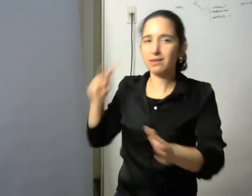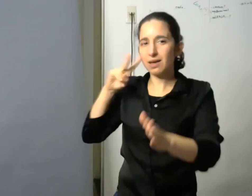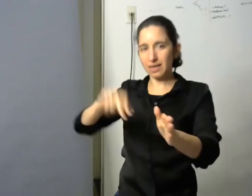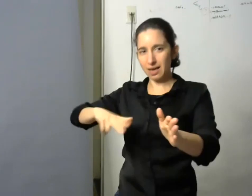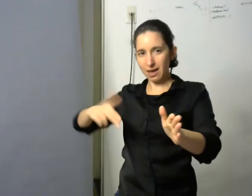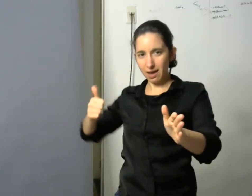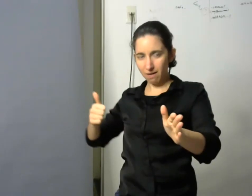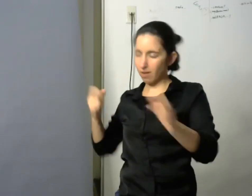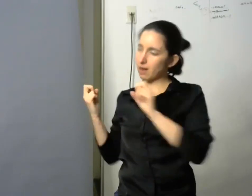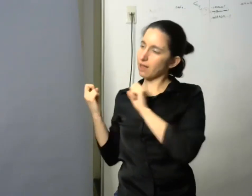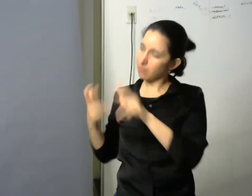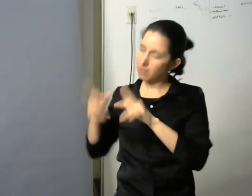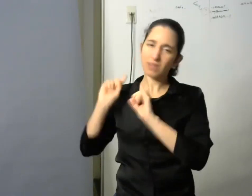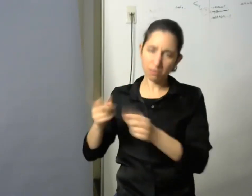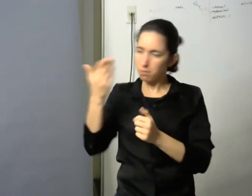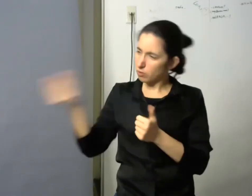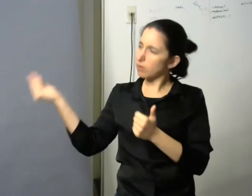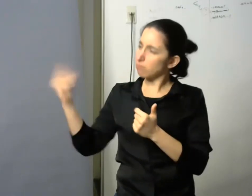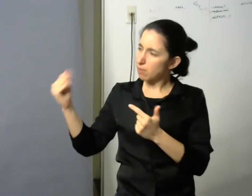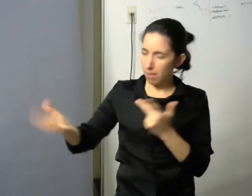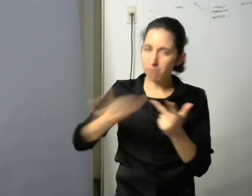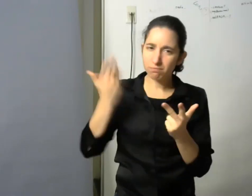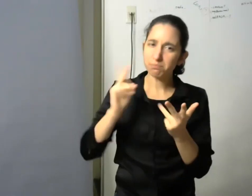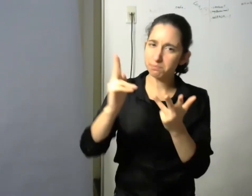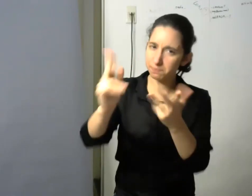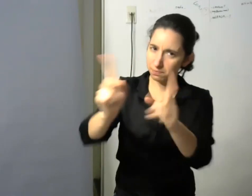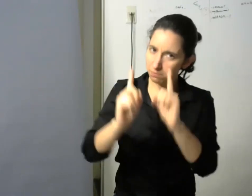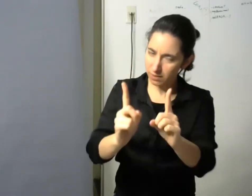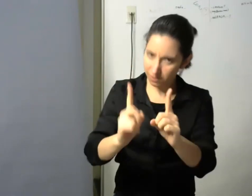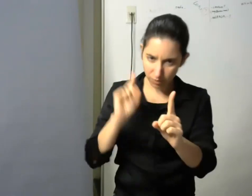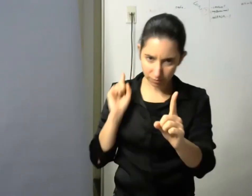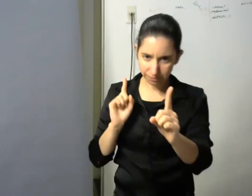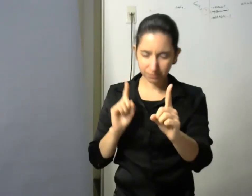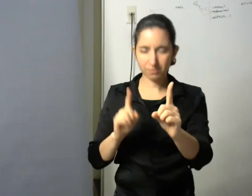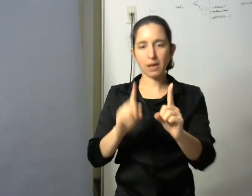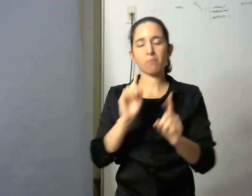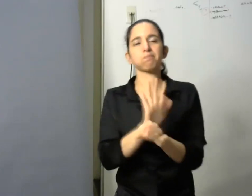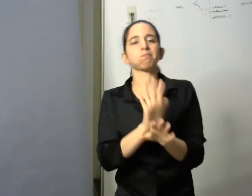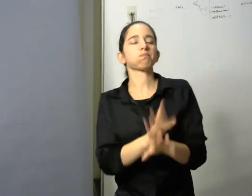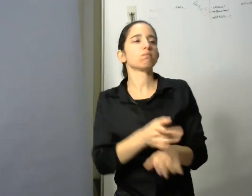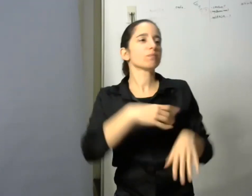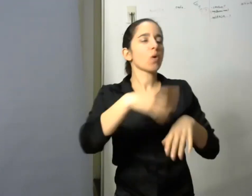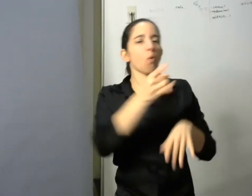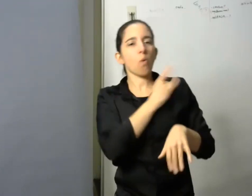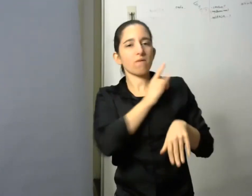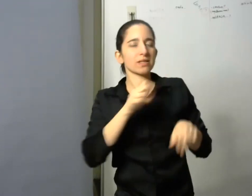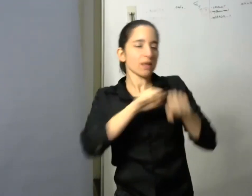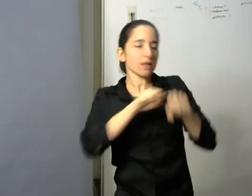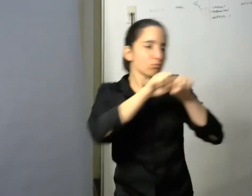intervenciones también no es que cuando hacemos extensión o cuando hacemos docencia de investigación vamos hacia la afuera y